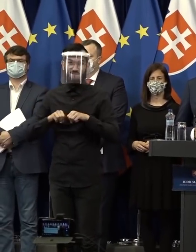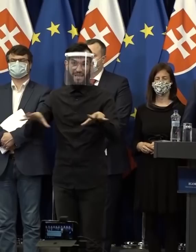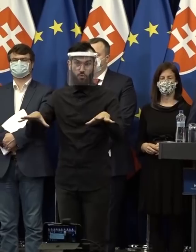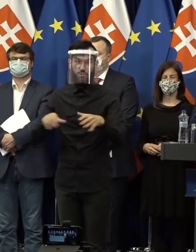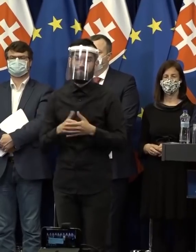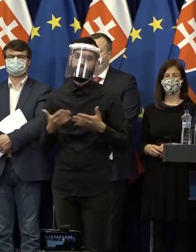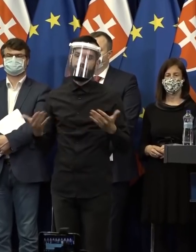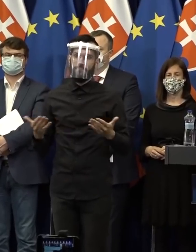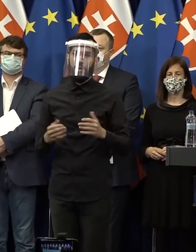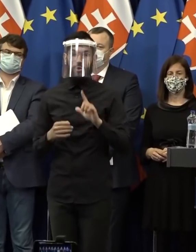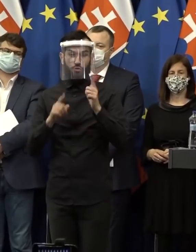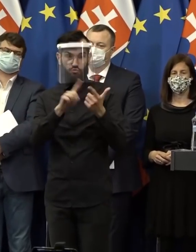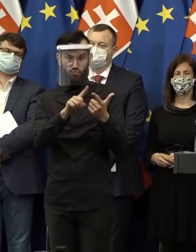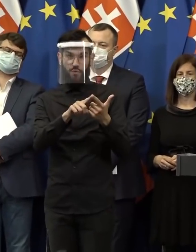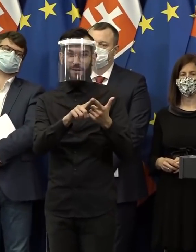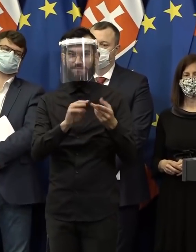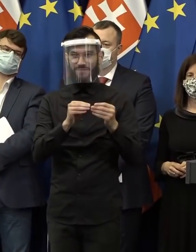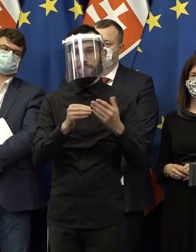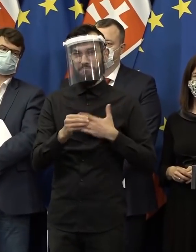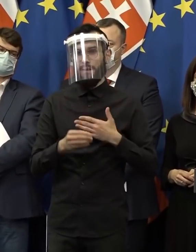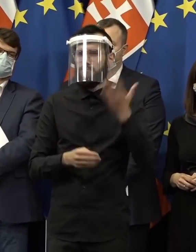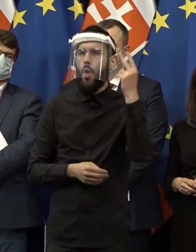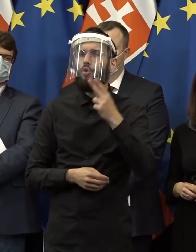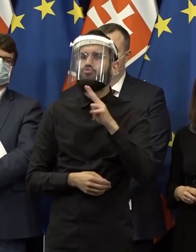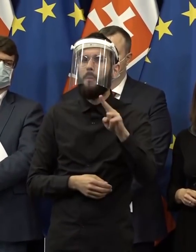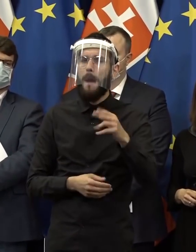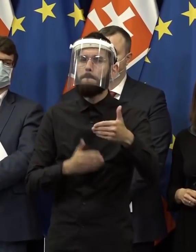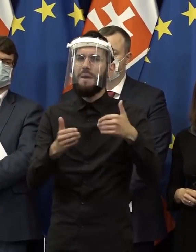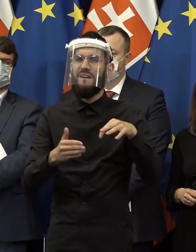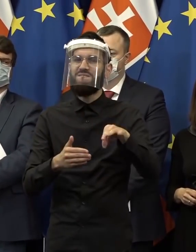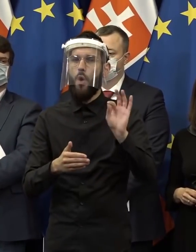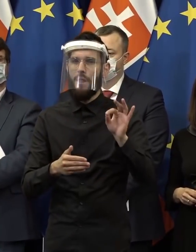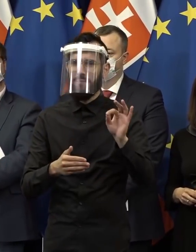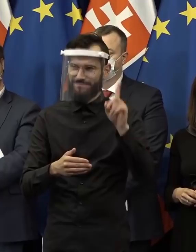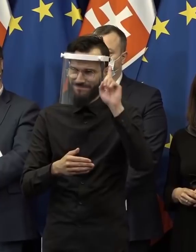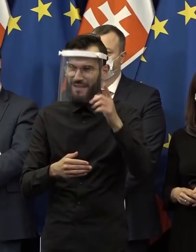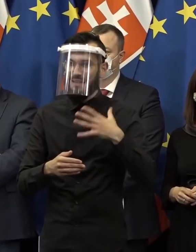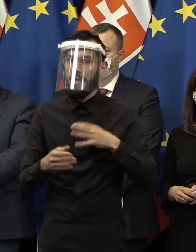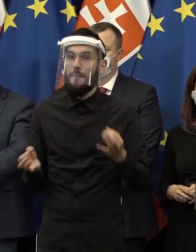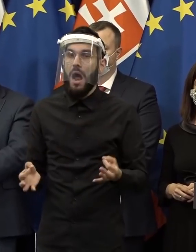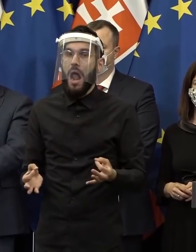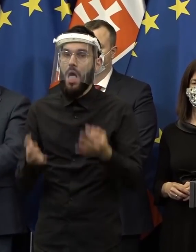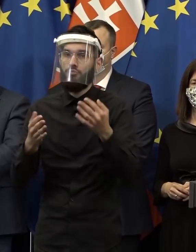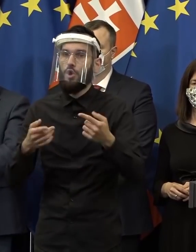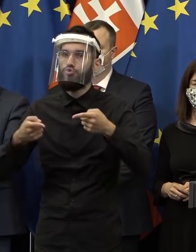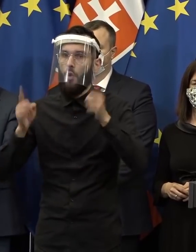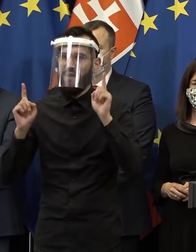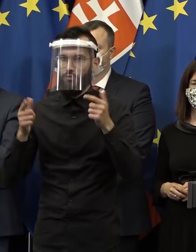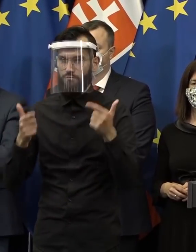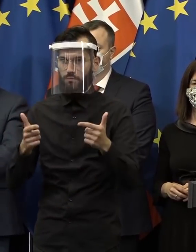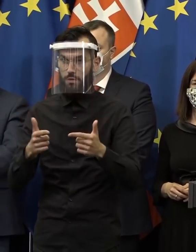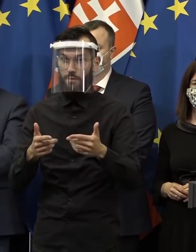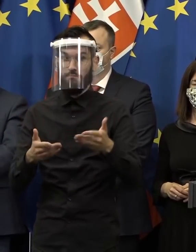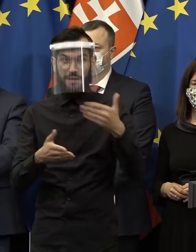A druhá vec je naše predvolebné slúby a to, že sme naozaj slúbili, Slovensko posunieme k lepšiemu a dramatickým krokom. Lebo my sme